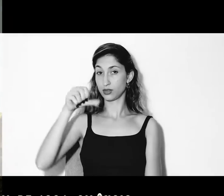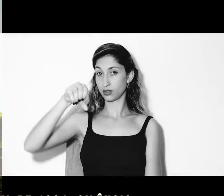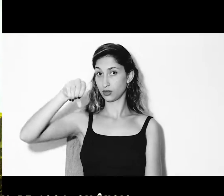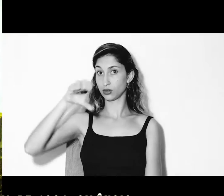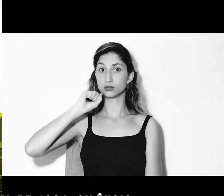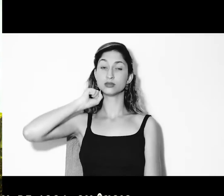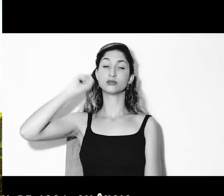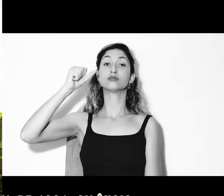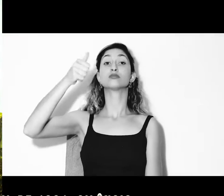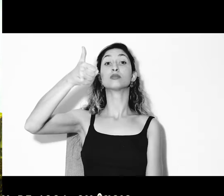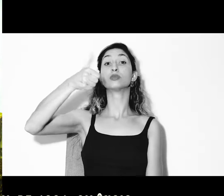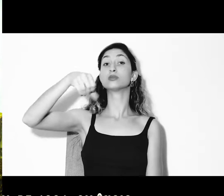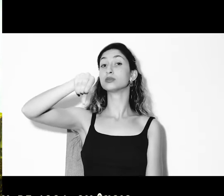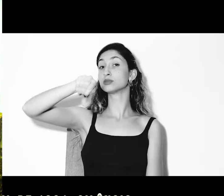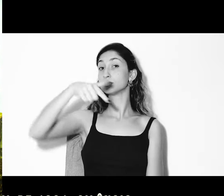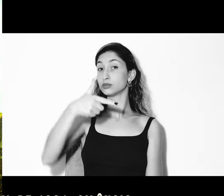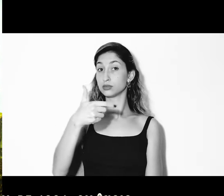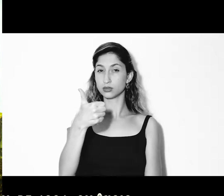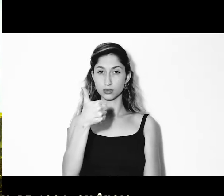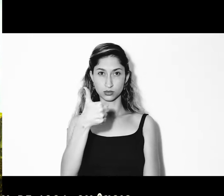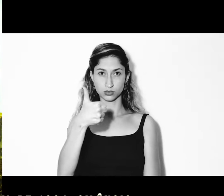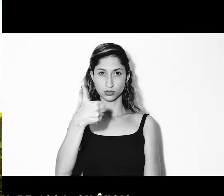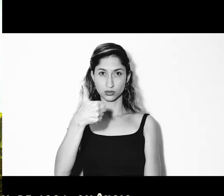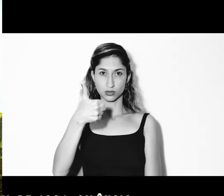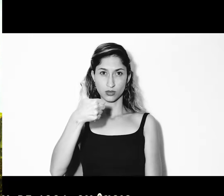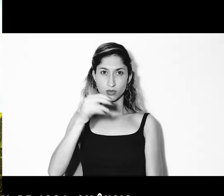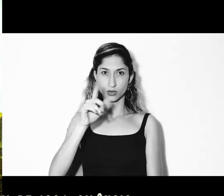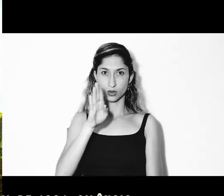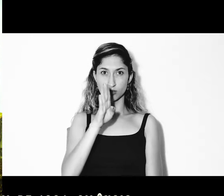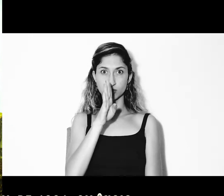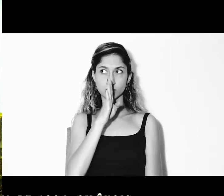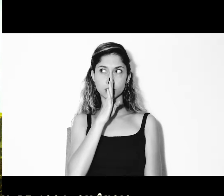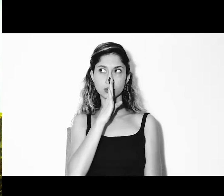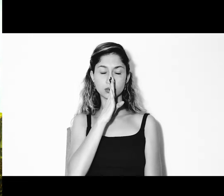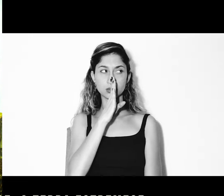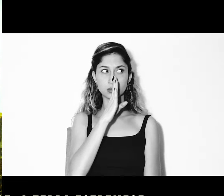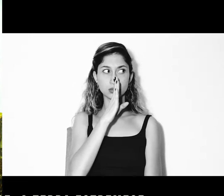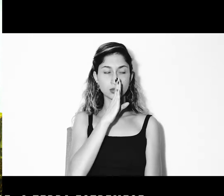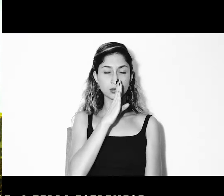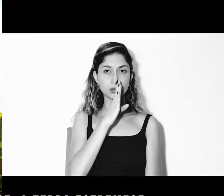Em 9 de abril de 1821, silêncio,